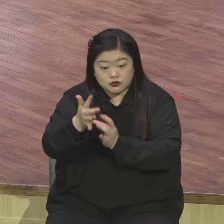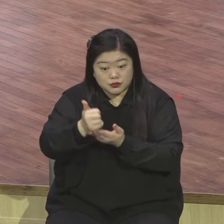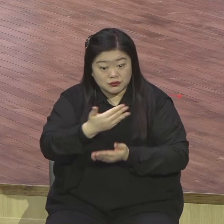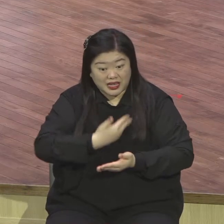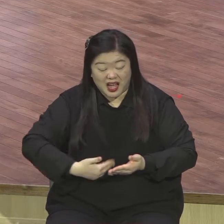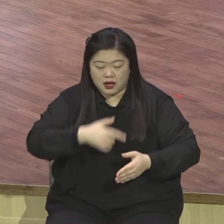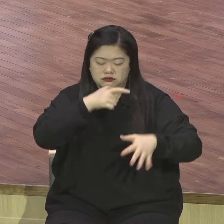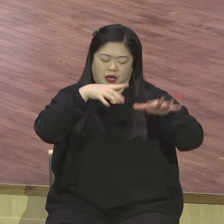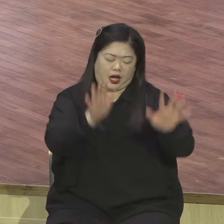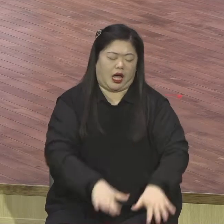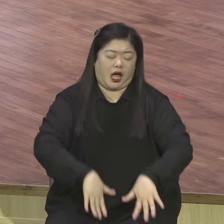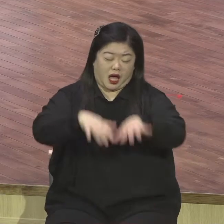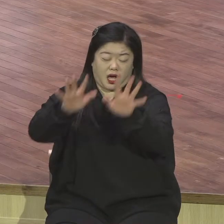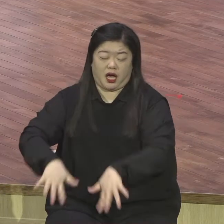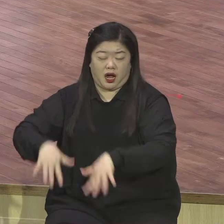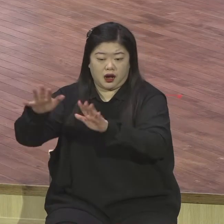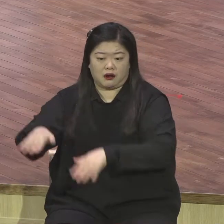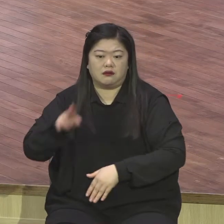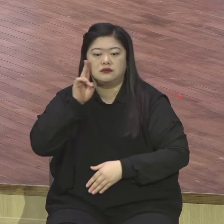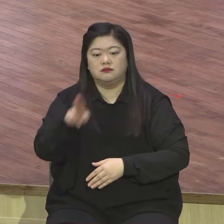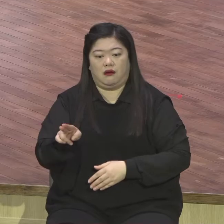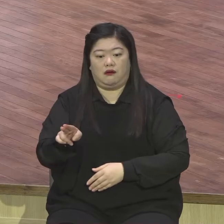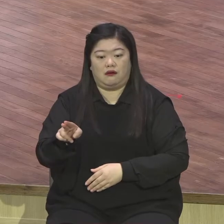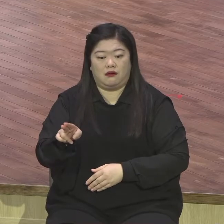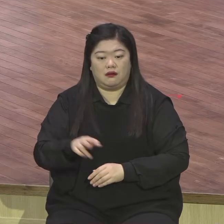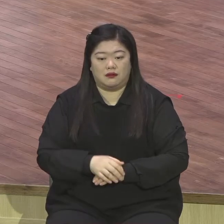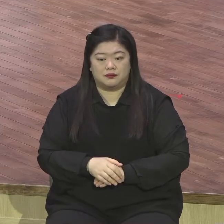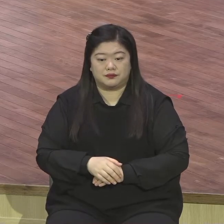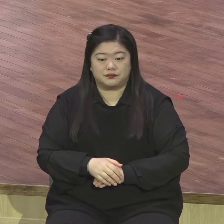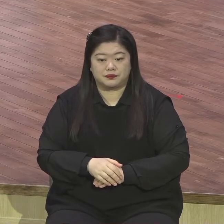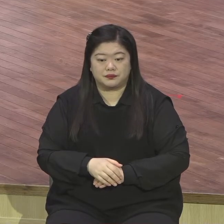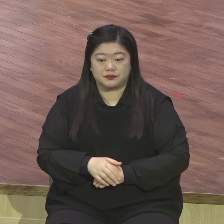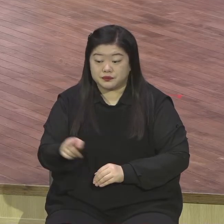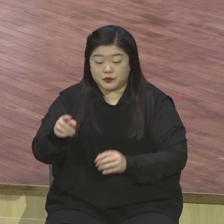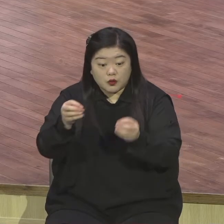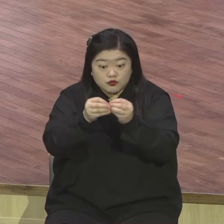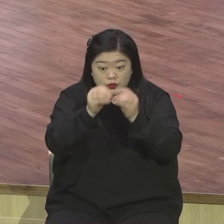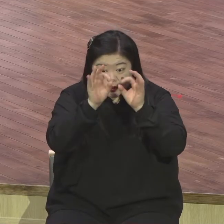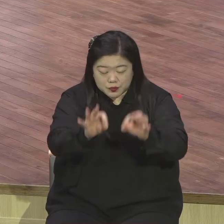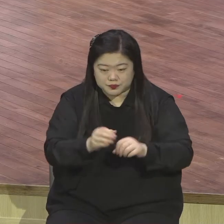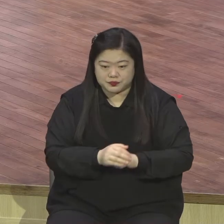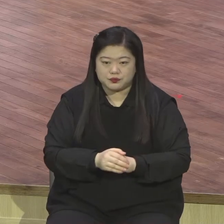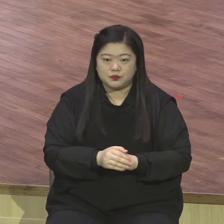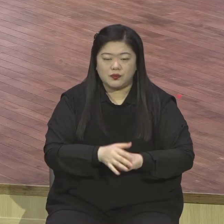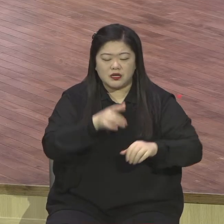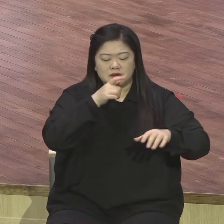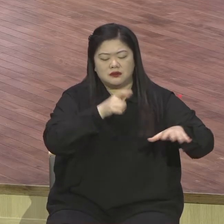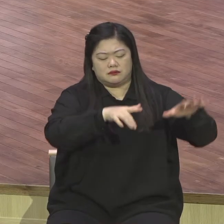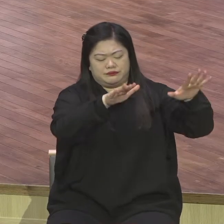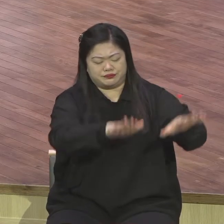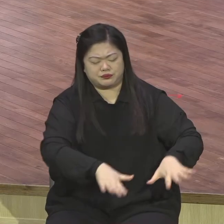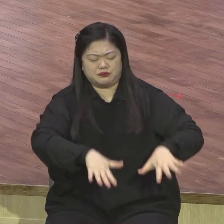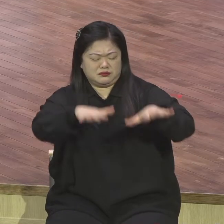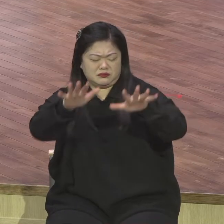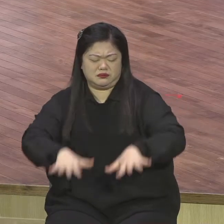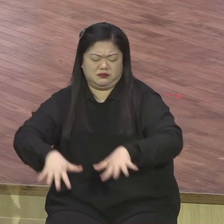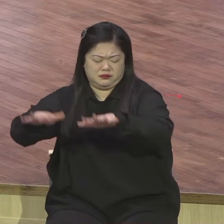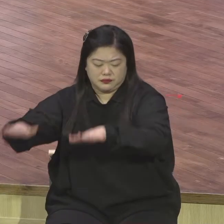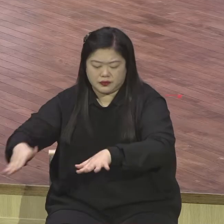본문에 보니까 단순히 바람에 거슬려 물길로 말미암아 고난을 당했다. 이렇게 아주 고상하게